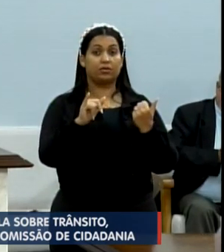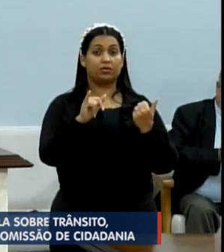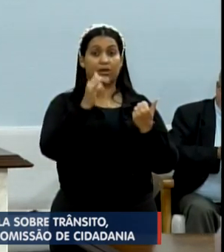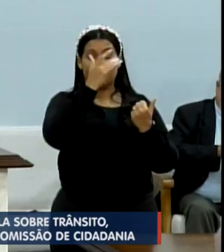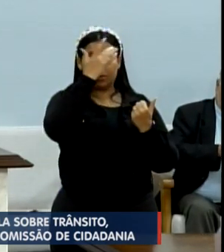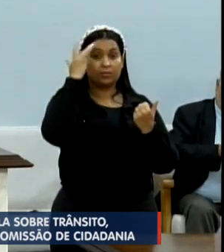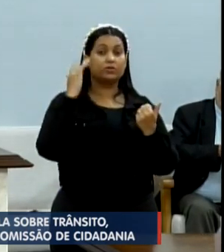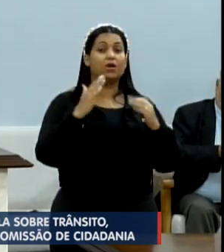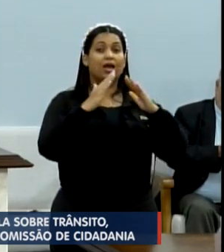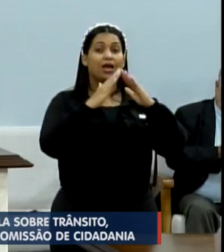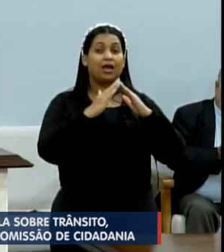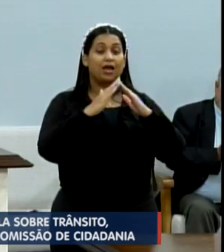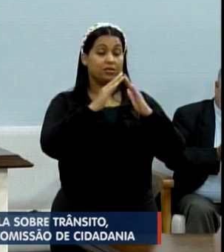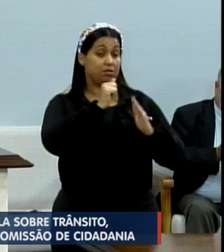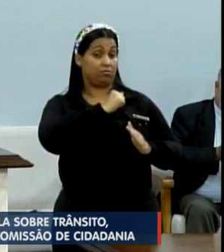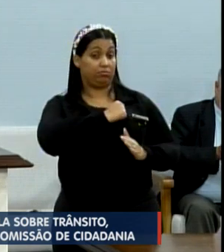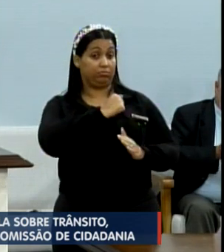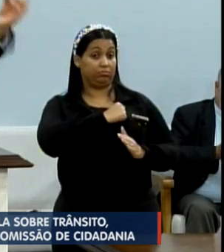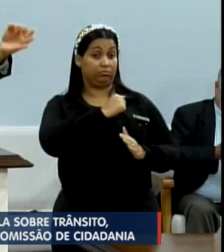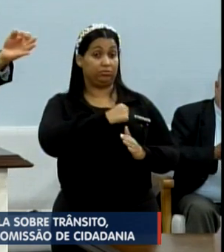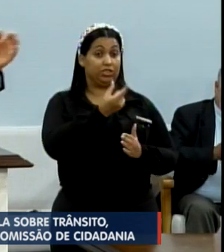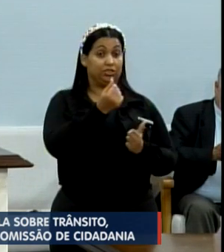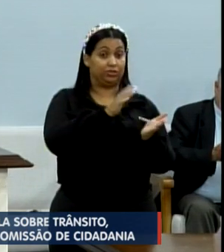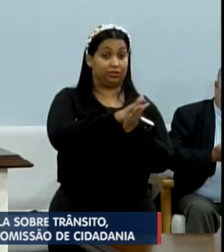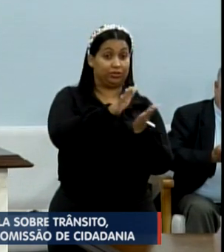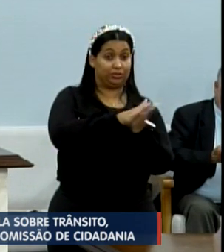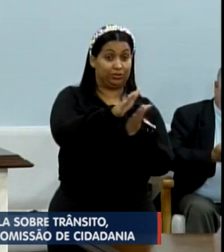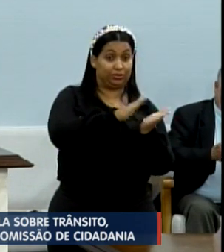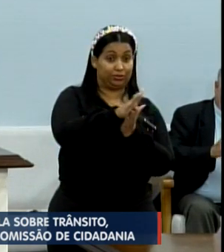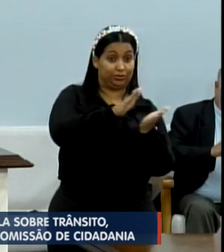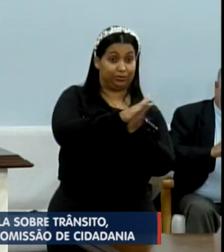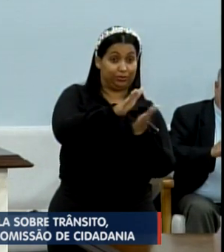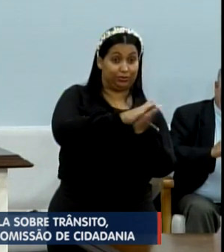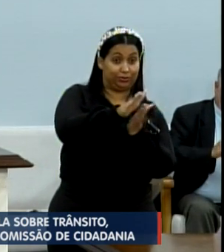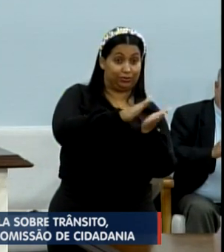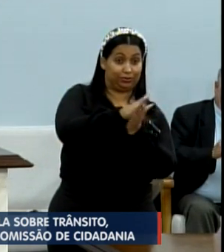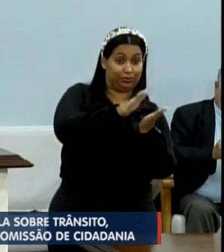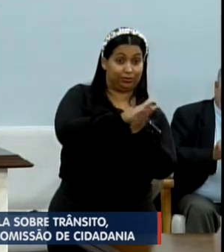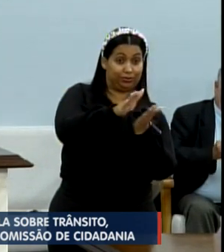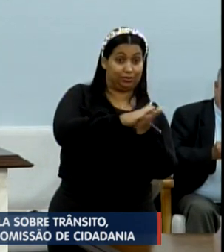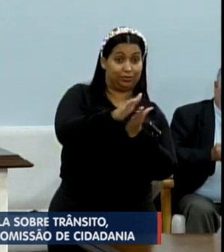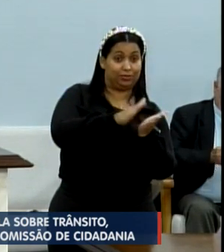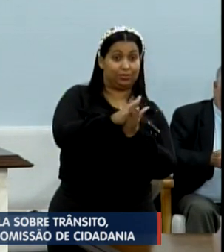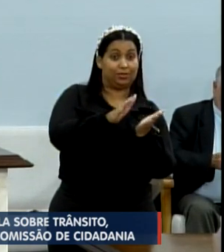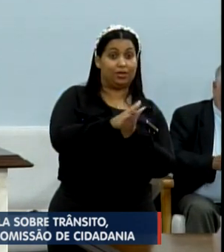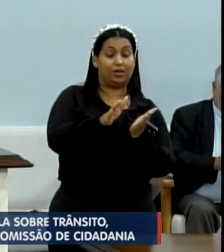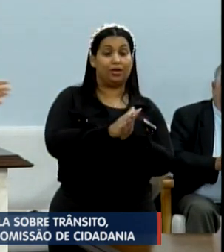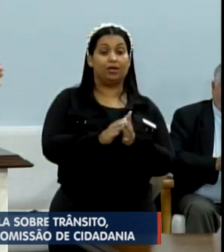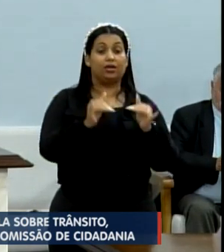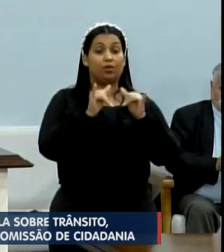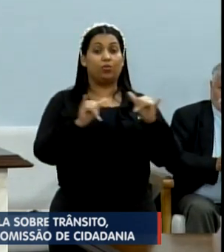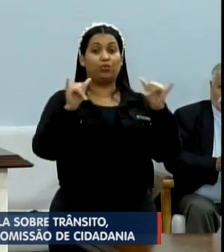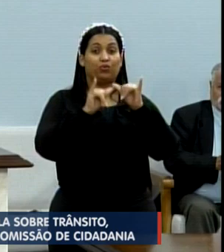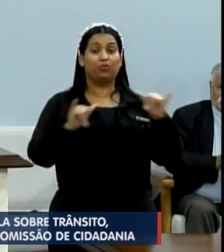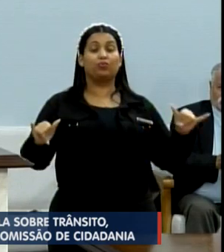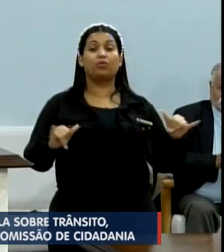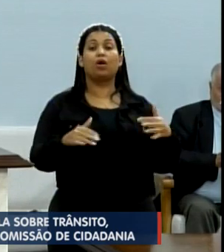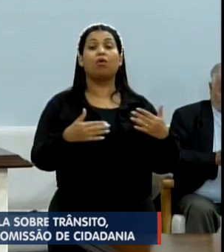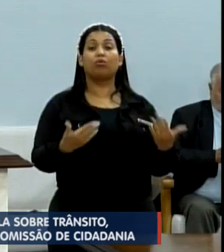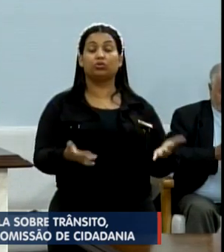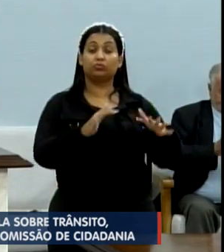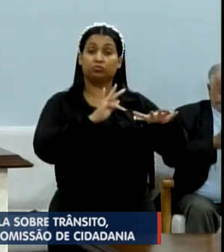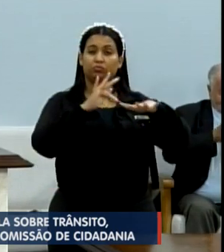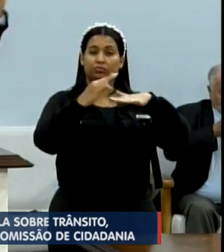de Santa Fé do Sul, gasta horrores em publicação nas redes sociais. Eu não sei de onde sai o dinheiro.